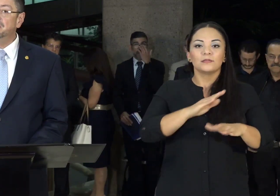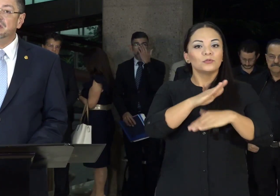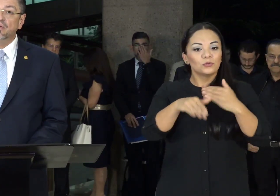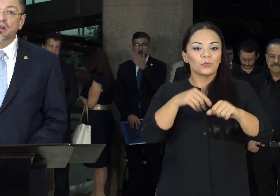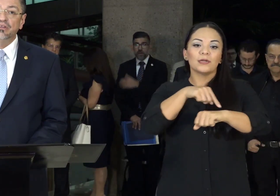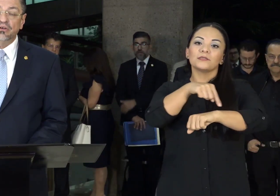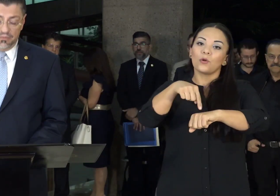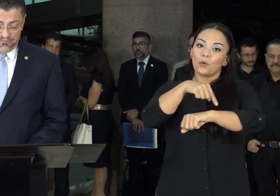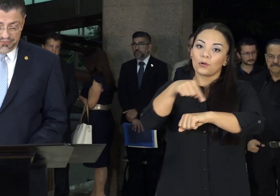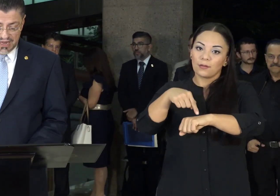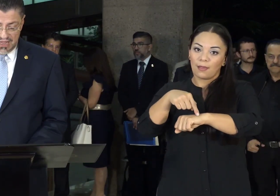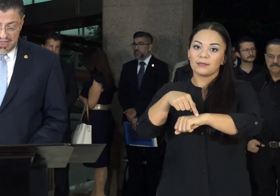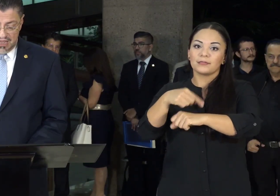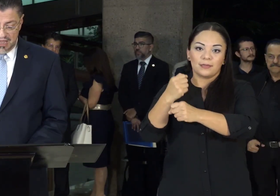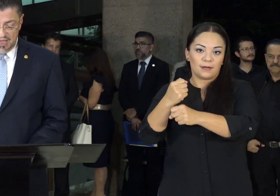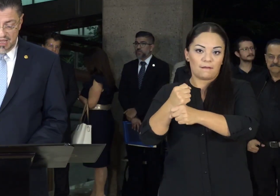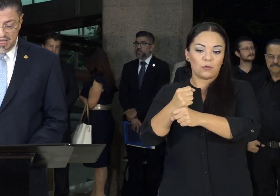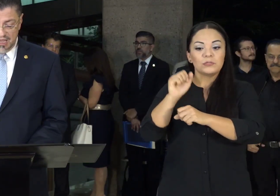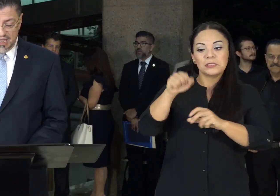jornadas y en cuáles no.